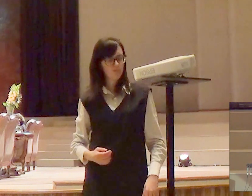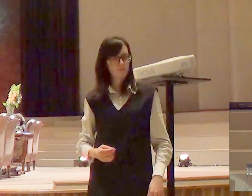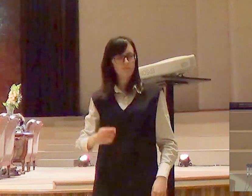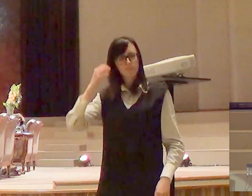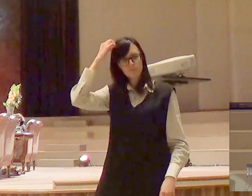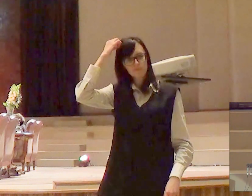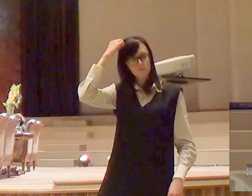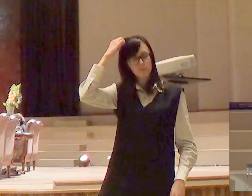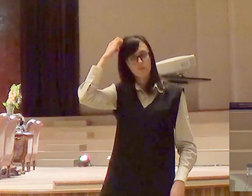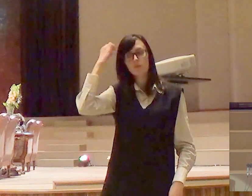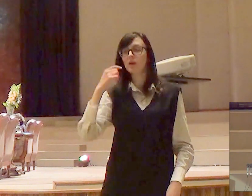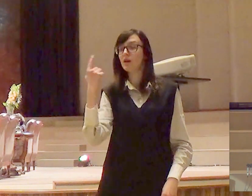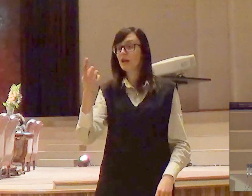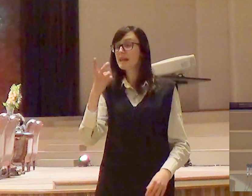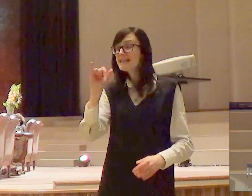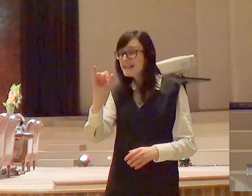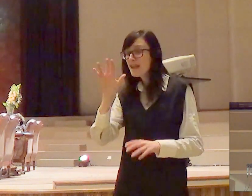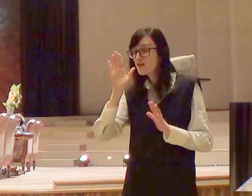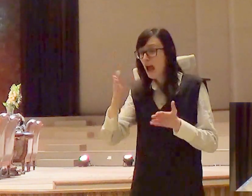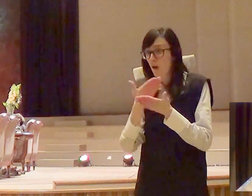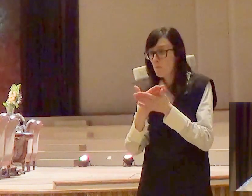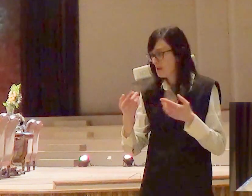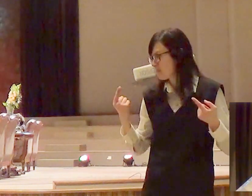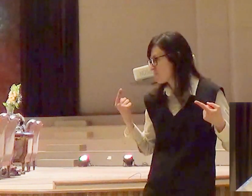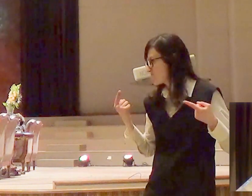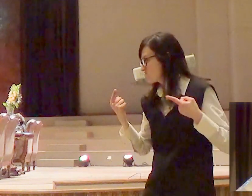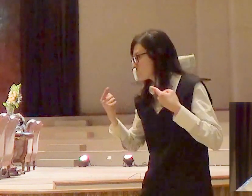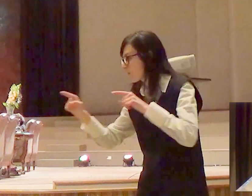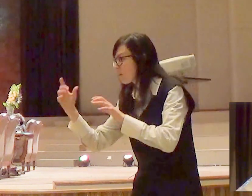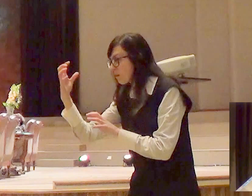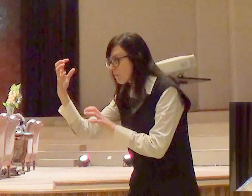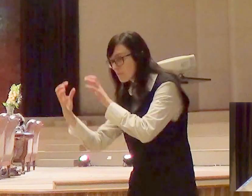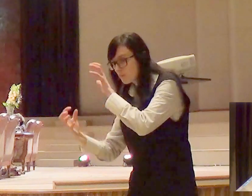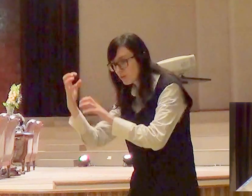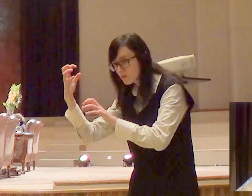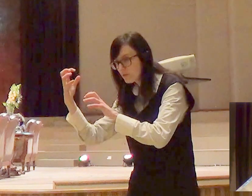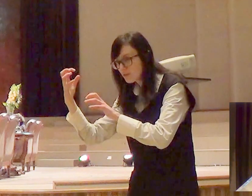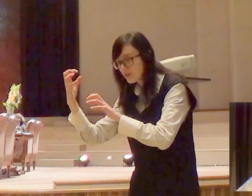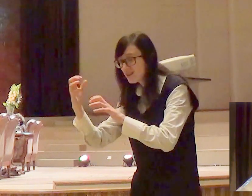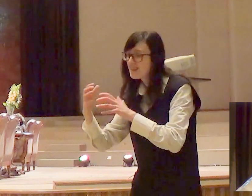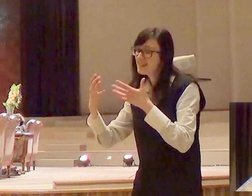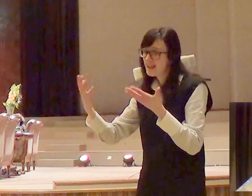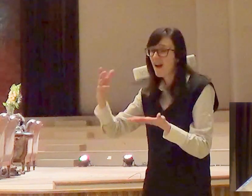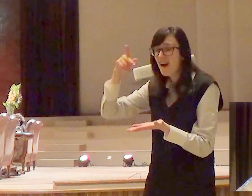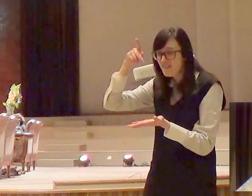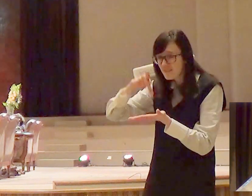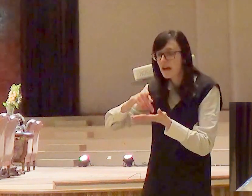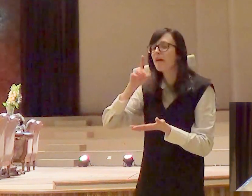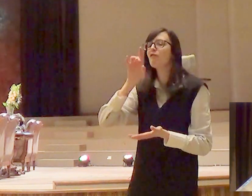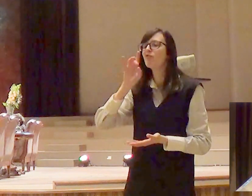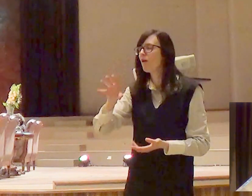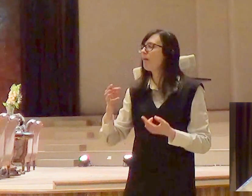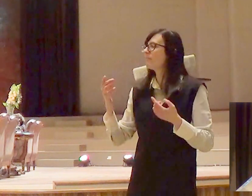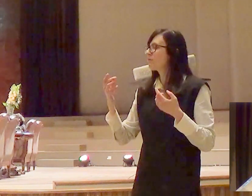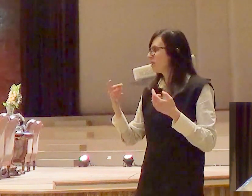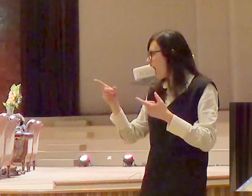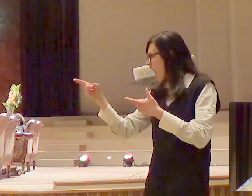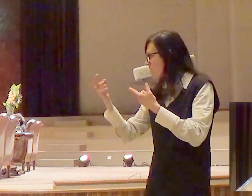condições e fazemos isso de confrontarmos tudo e todos que